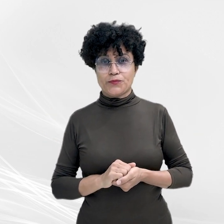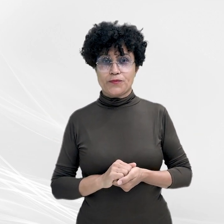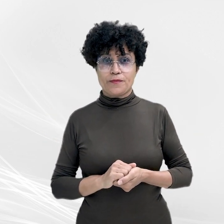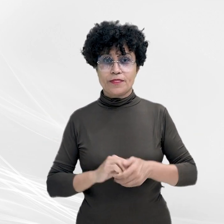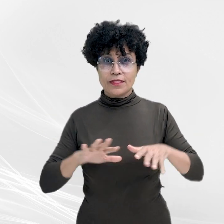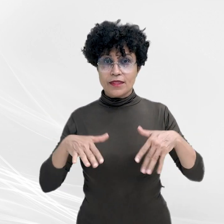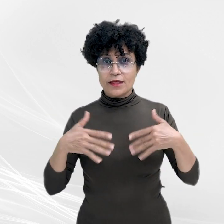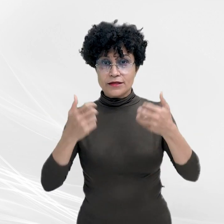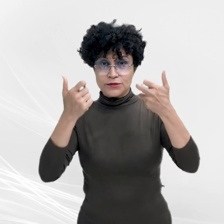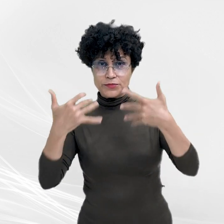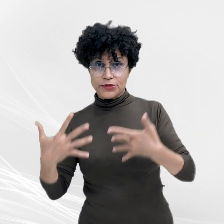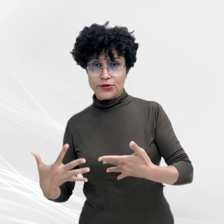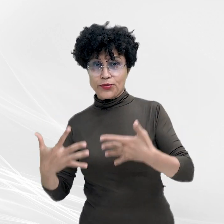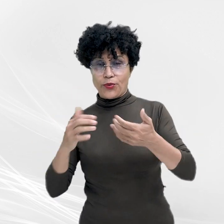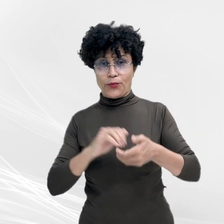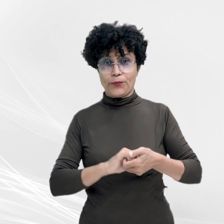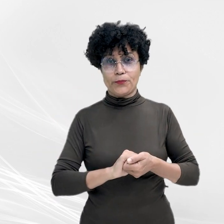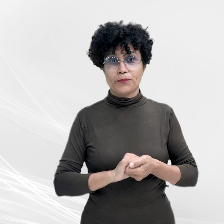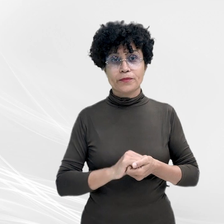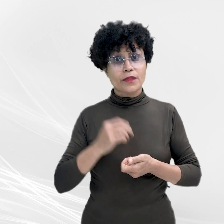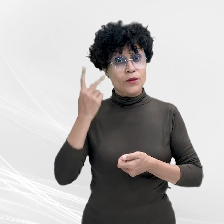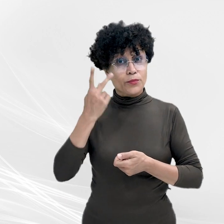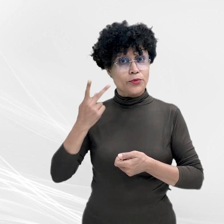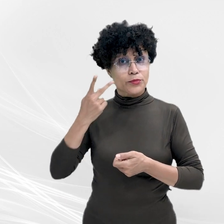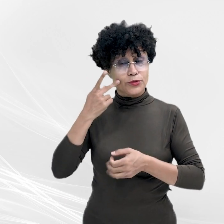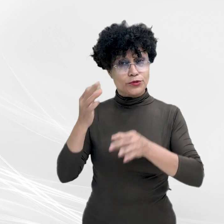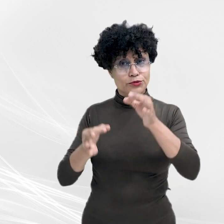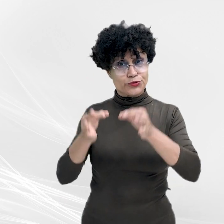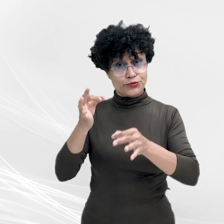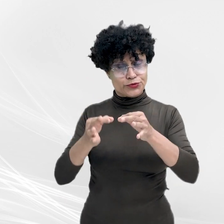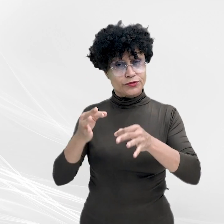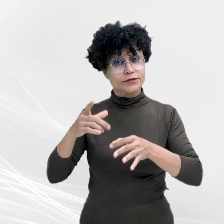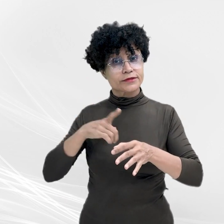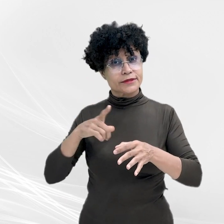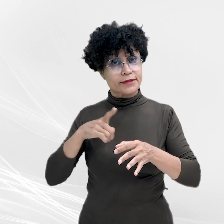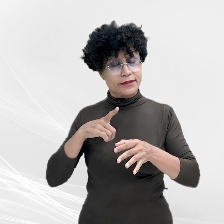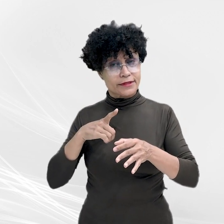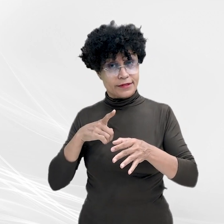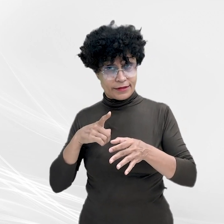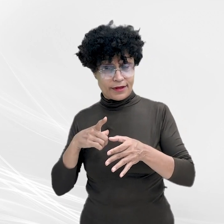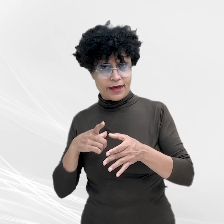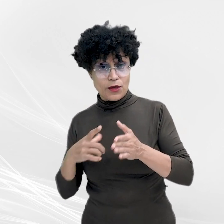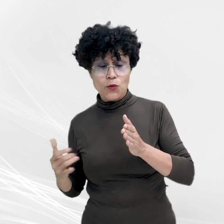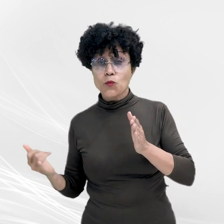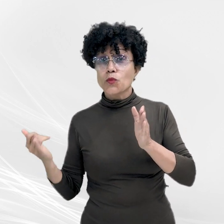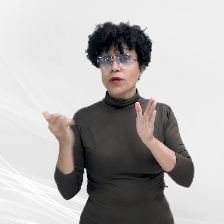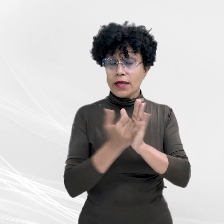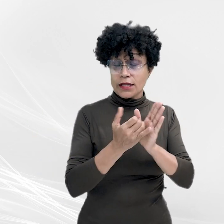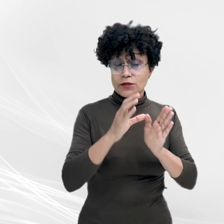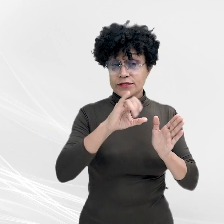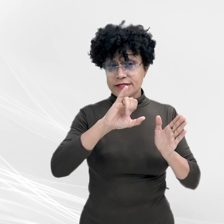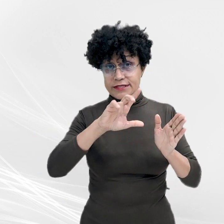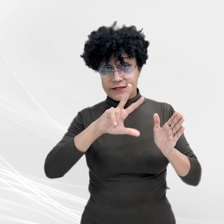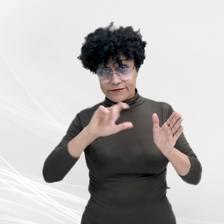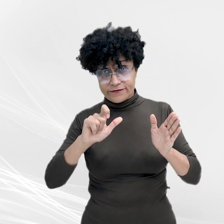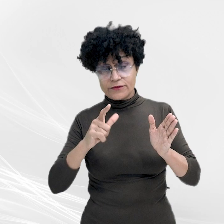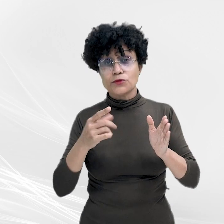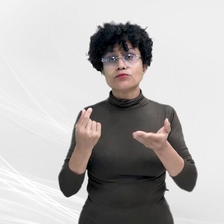Fecha aspas, acrescentou. Conforme o promotor de justiça, existe um inquérito civil em andamento que apura a